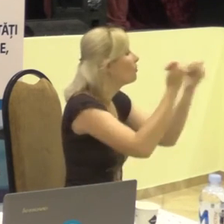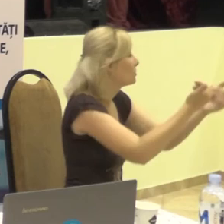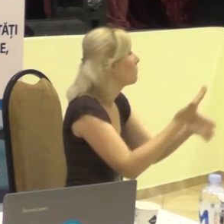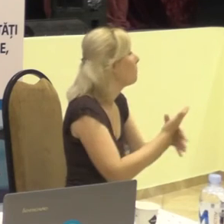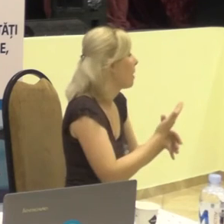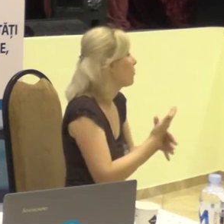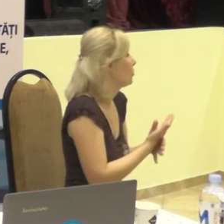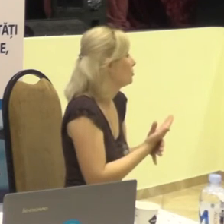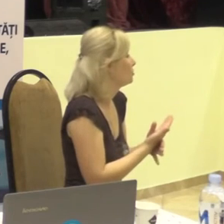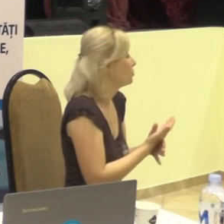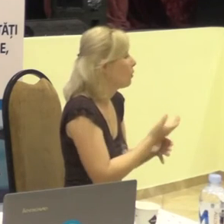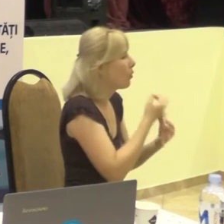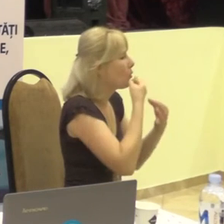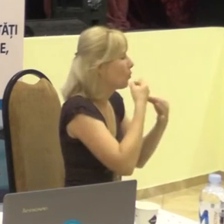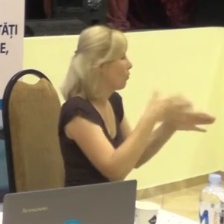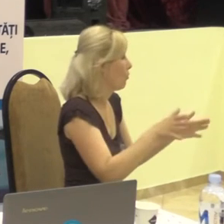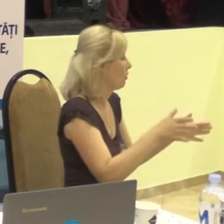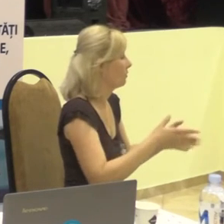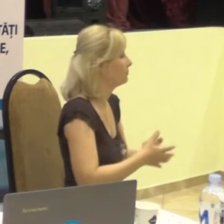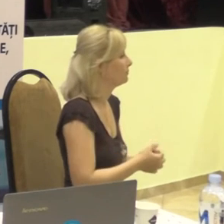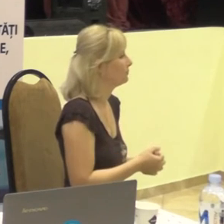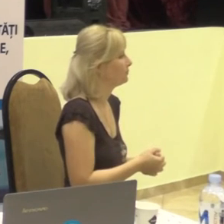ajutorul social.